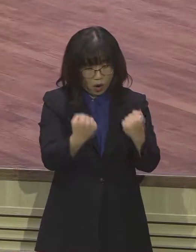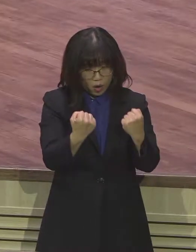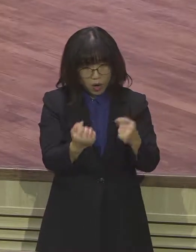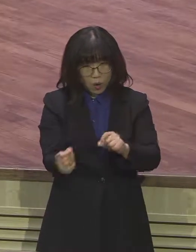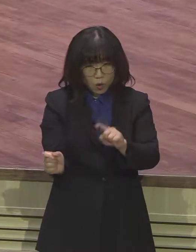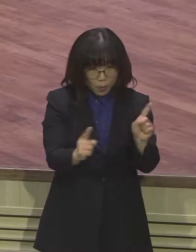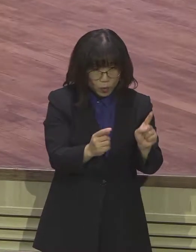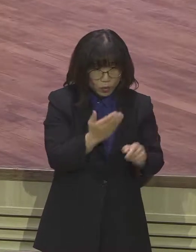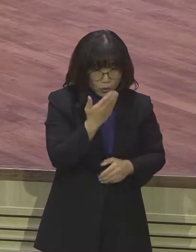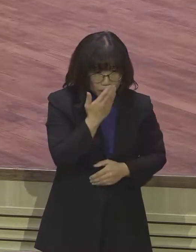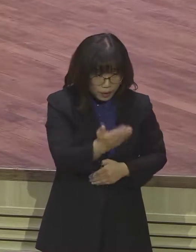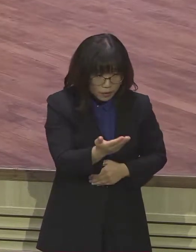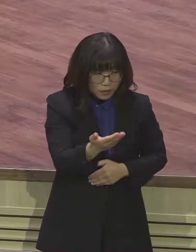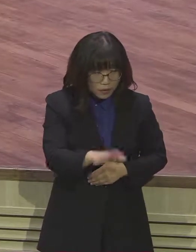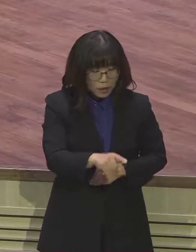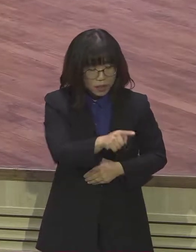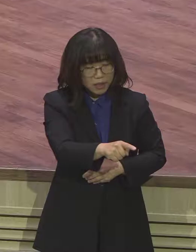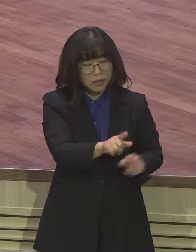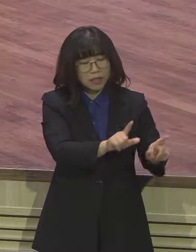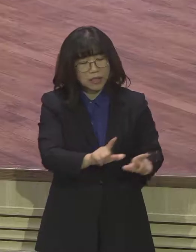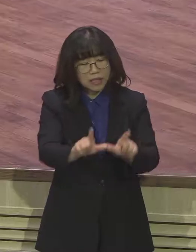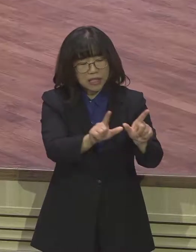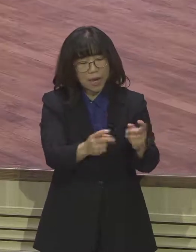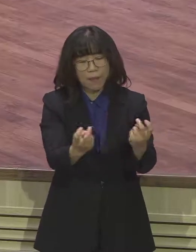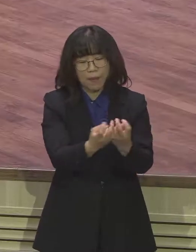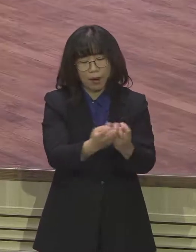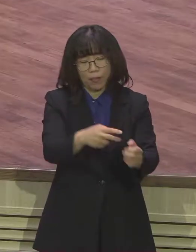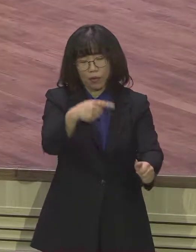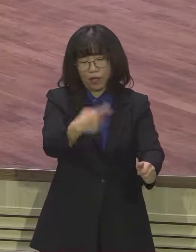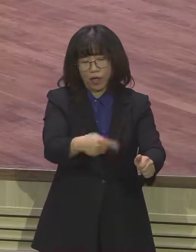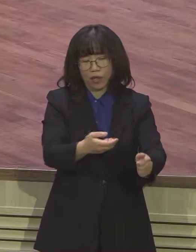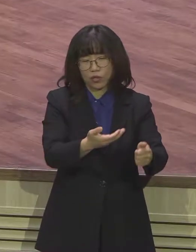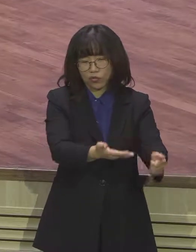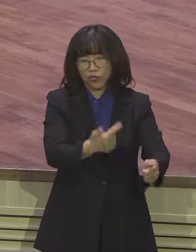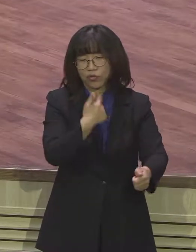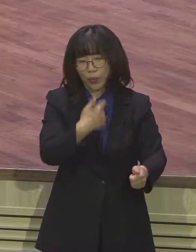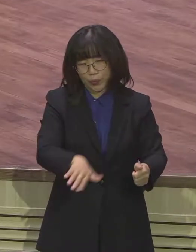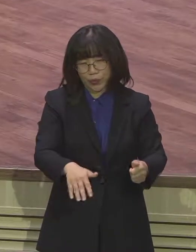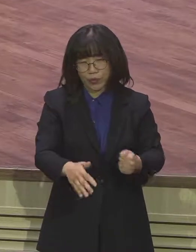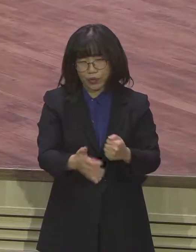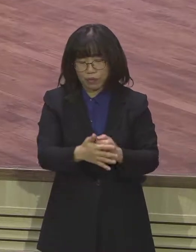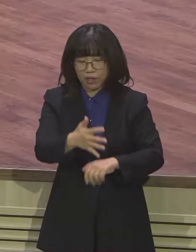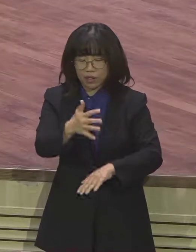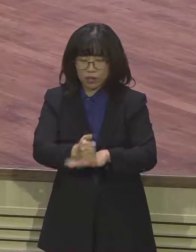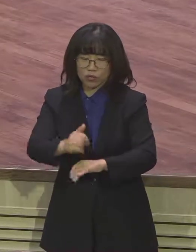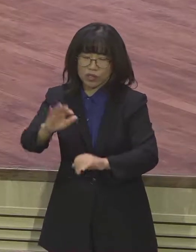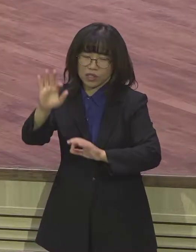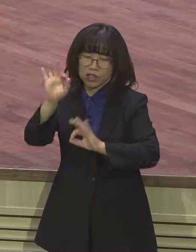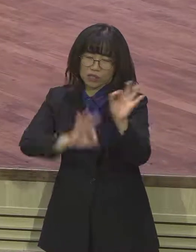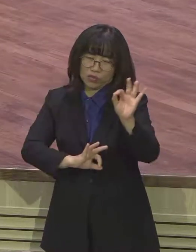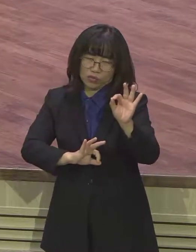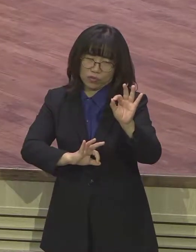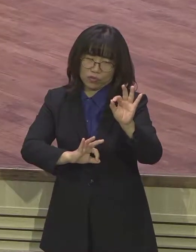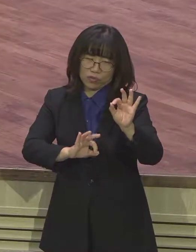우리가 인생의 길을 걸어갈 때 부지런히 빨리 달려가고 걷는 것도 중요합니다 그러나 여러분의